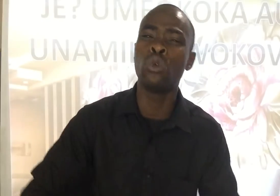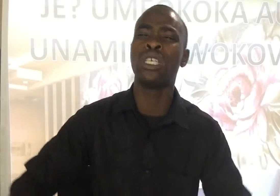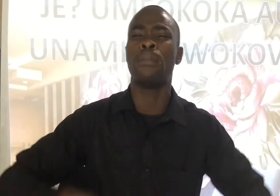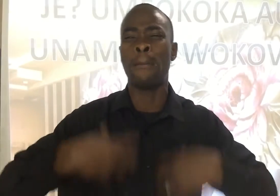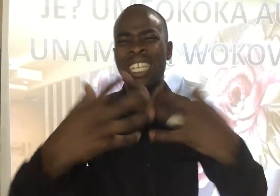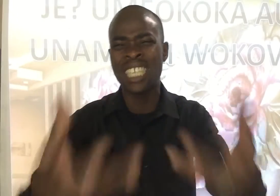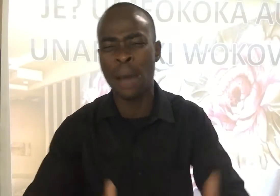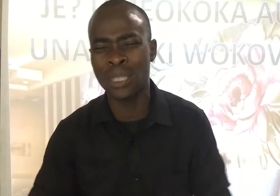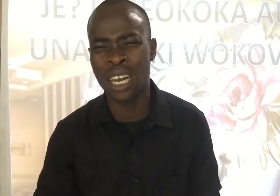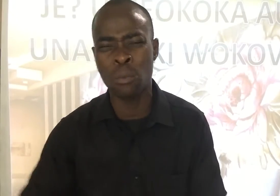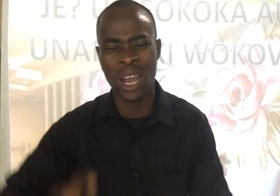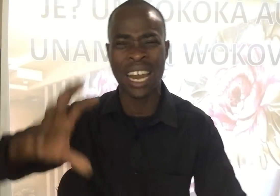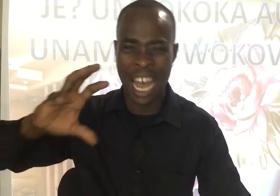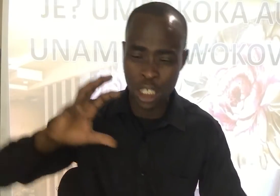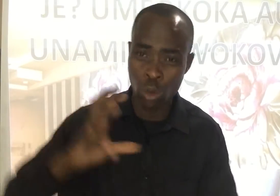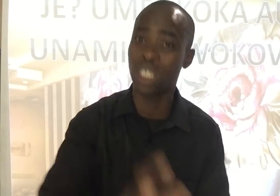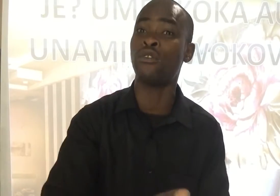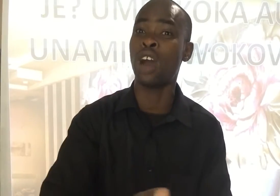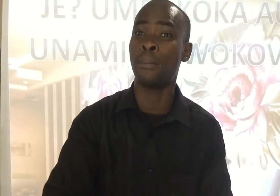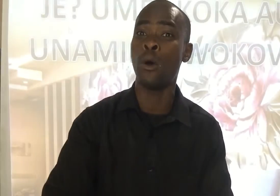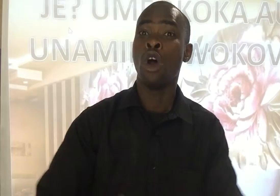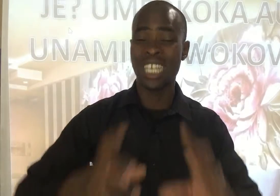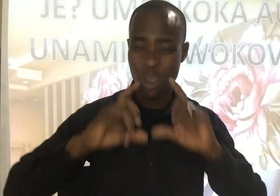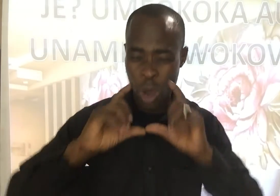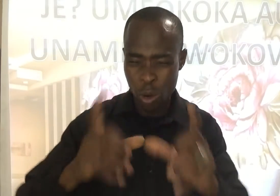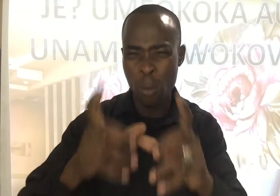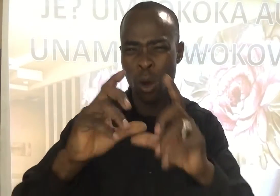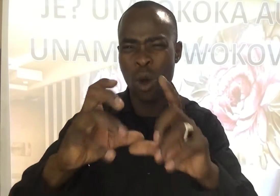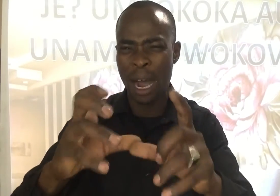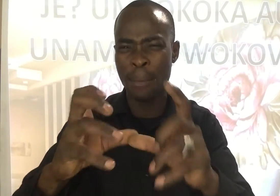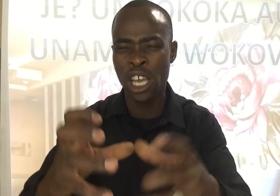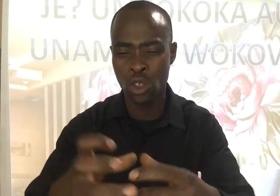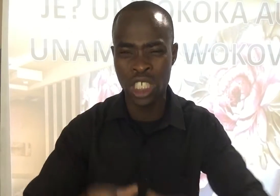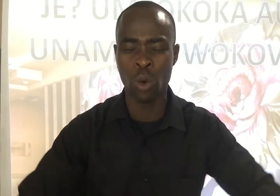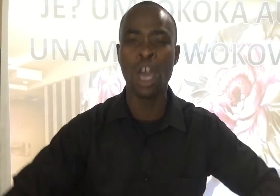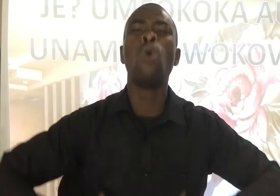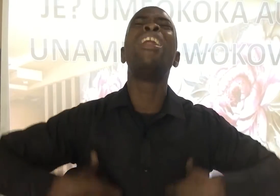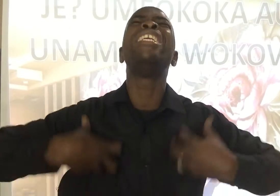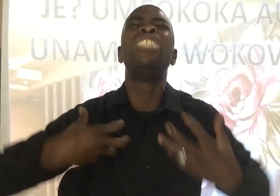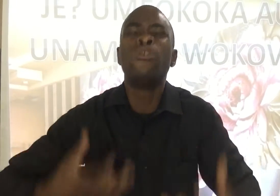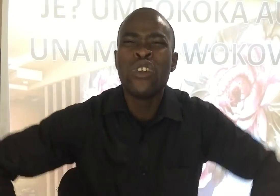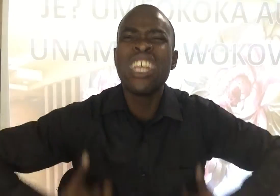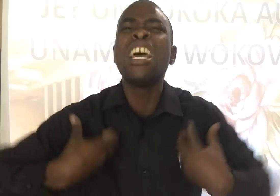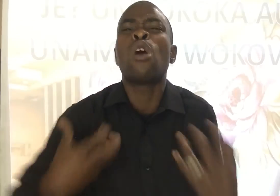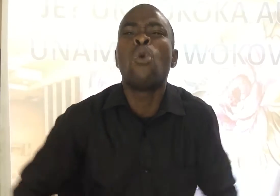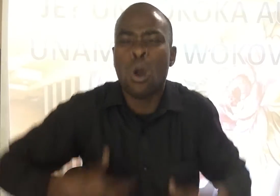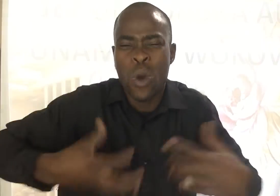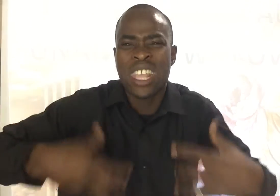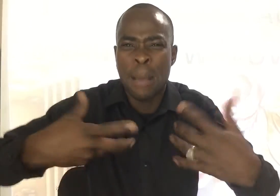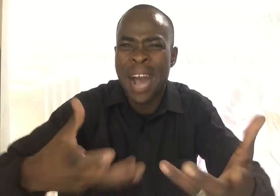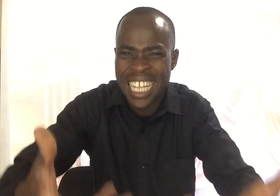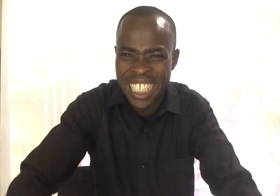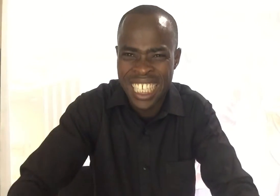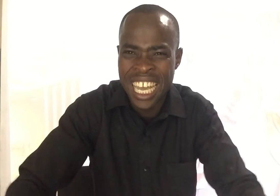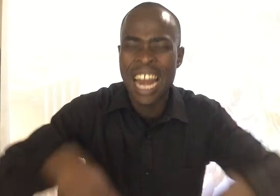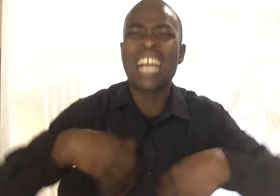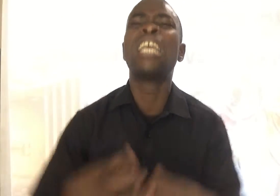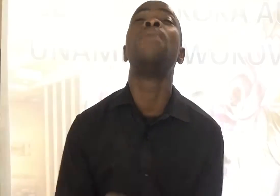ruze wapo Maji ya napo tade muka ya naache uchafu hapu Sasa wewe umekua kama hilo jiwe Una jivu nina kuwa kwenye maji Lakini